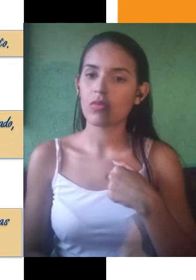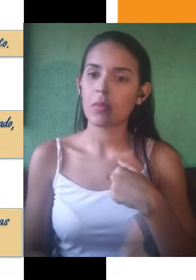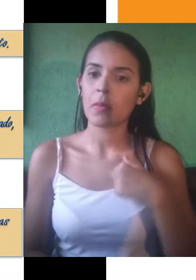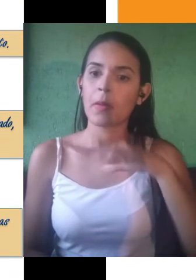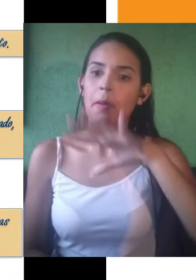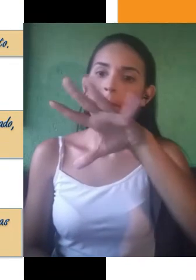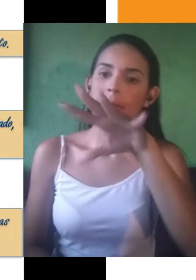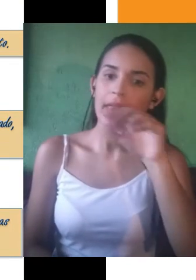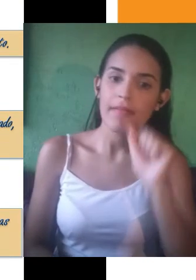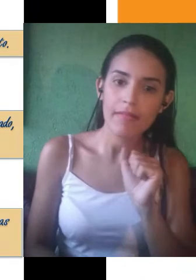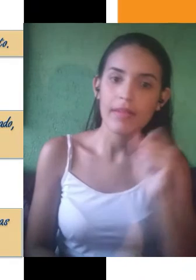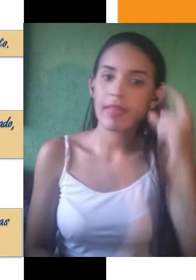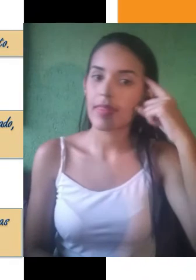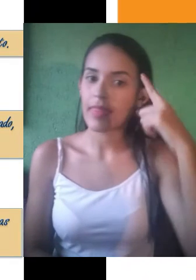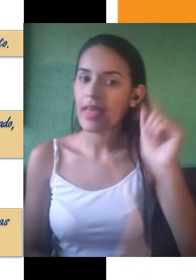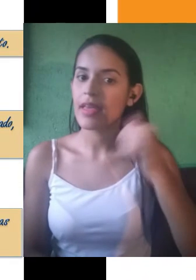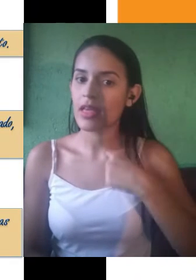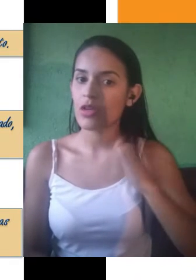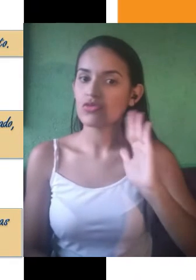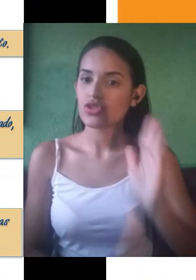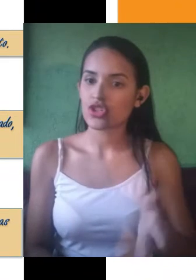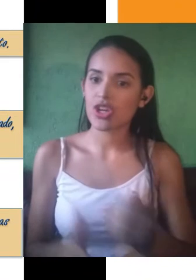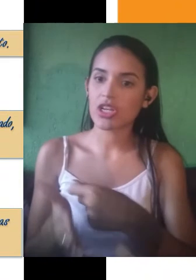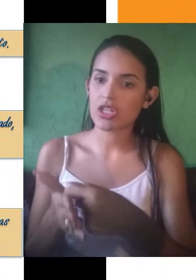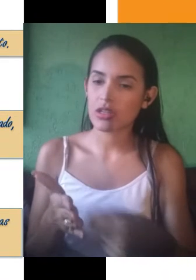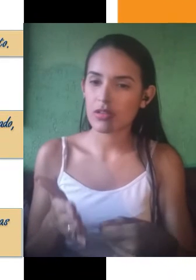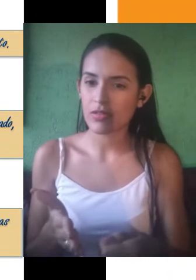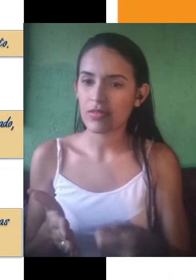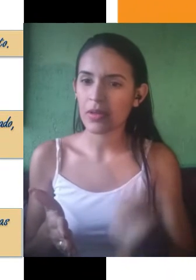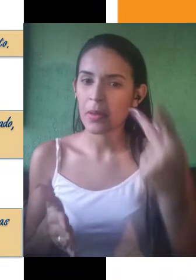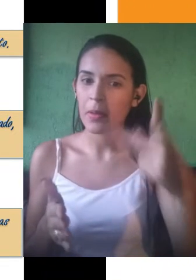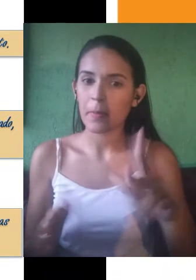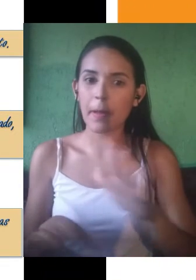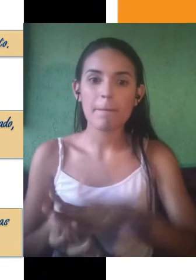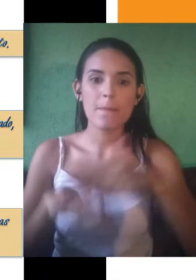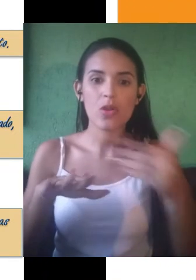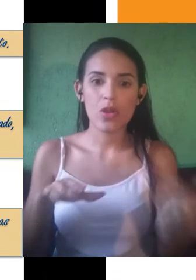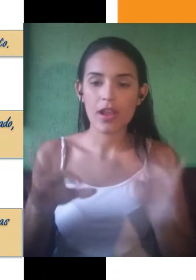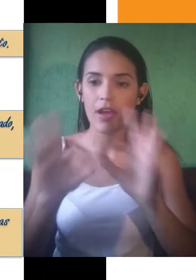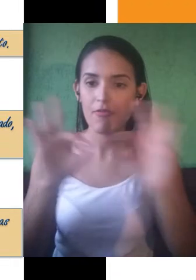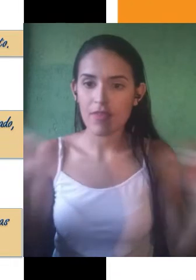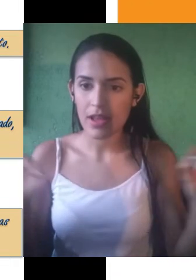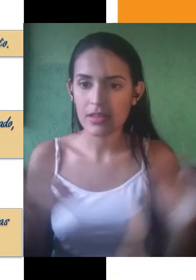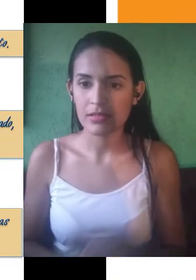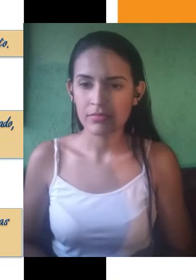lia os textos motivadores da proposta em línguas de 2019. Vejam que lá eu teria anotado Chaplin